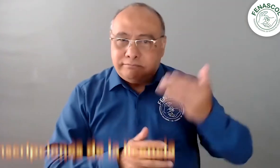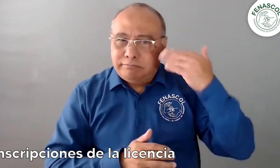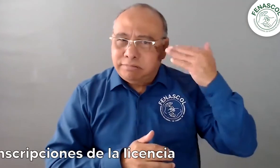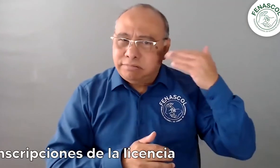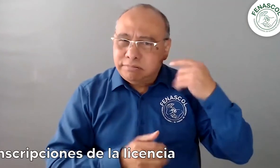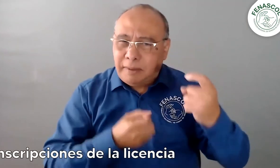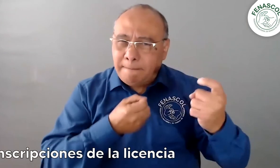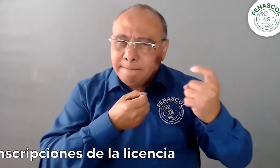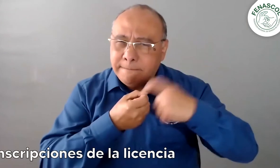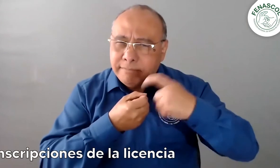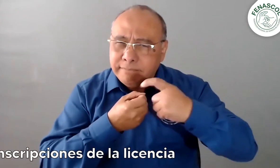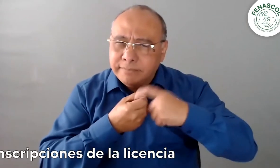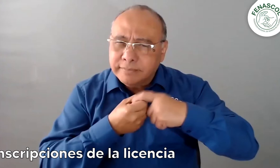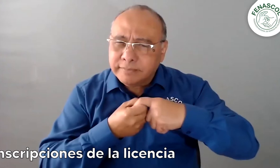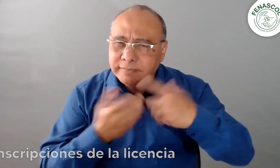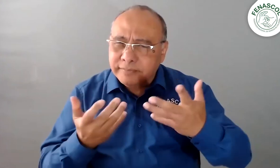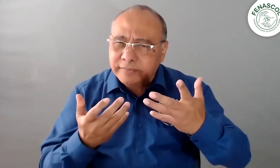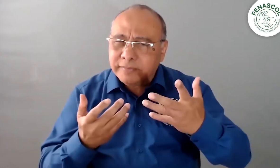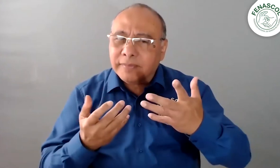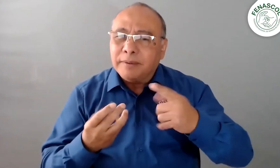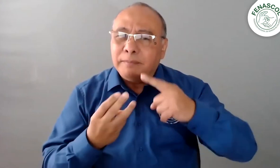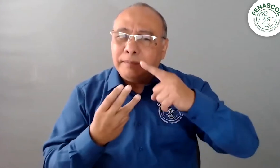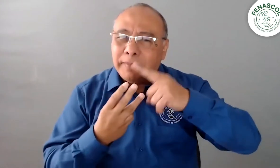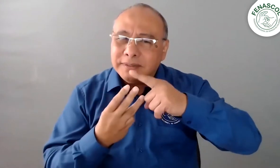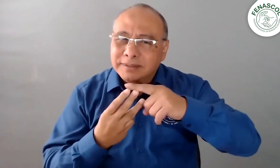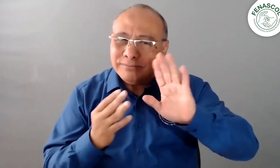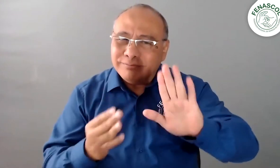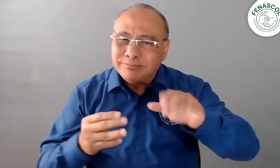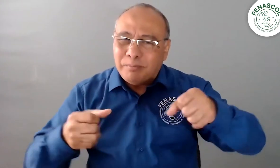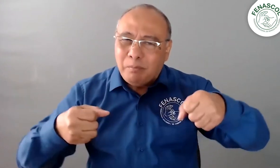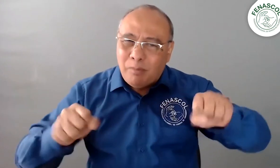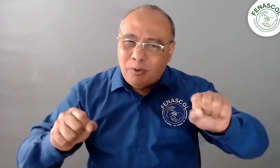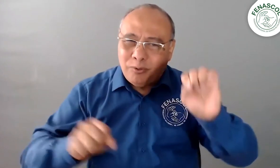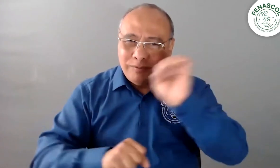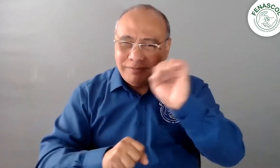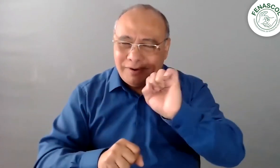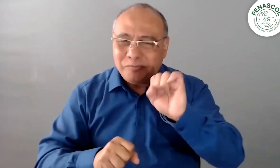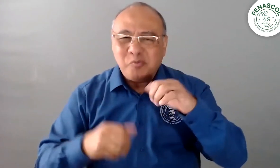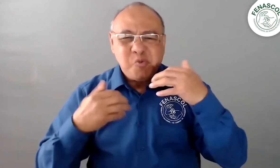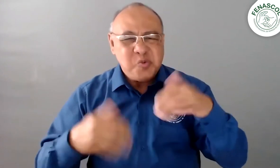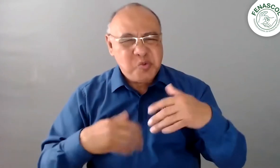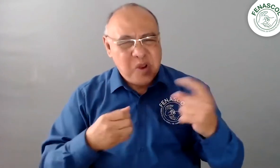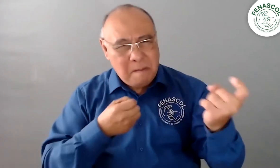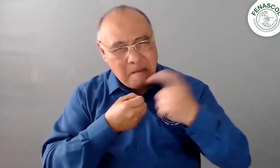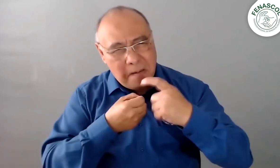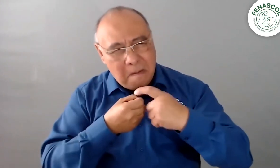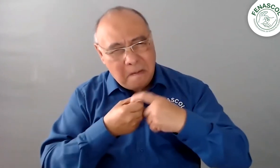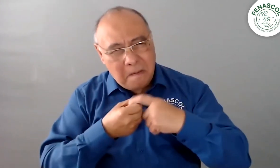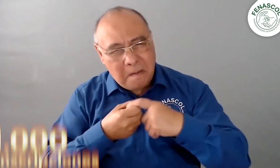En el registro que realizamos anteriormente de las personas sordas con licencia de conducción para carros o motos, tenemos los datos